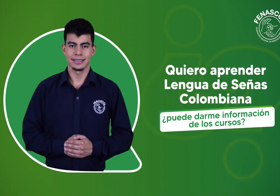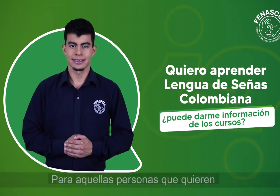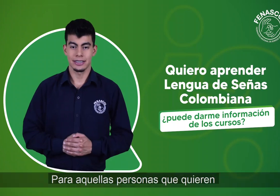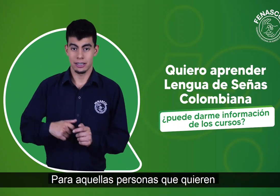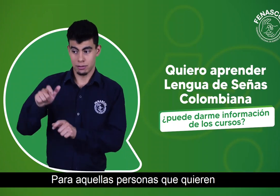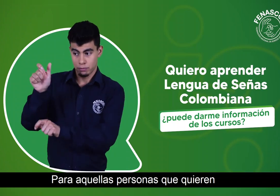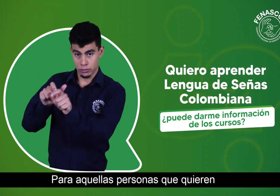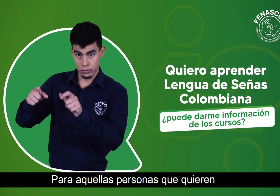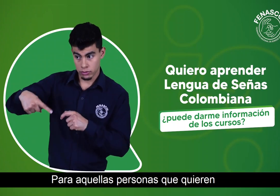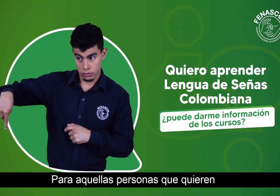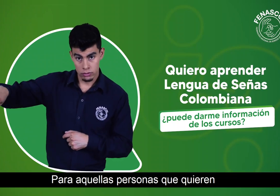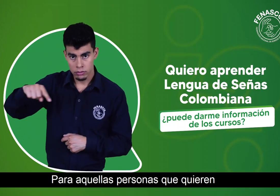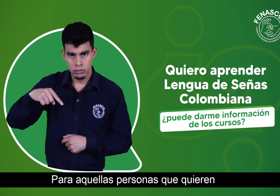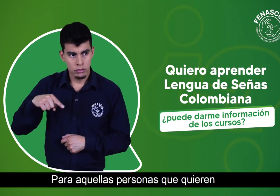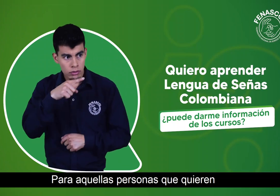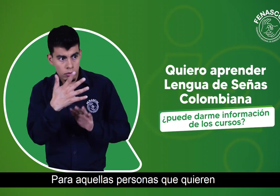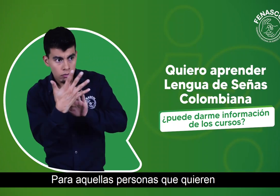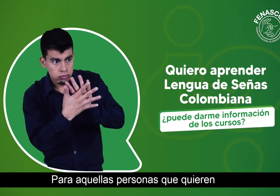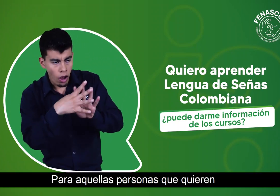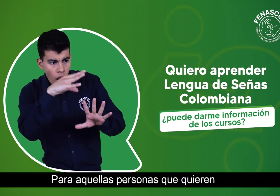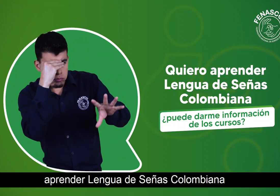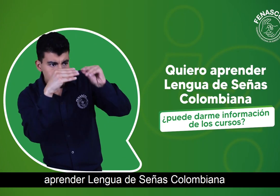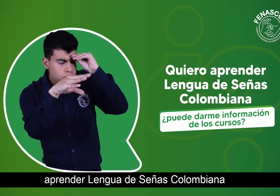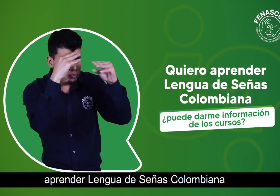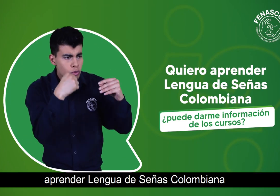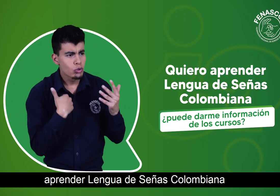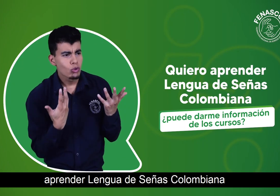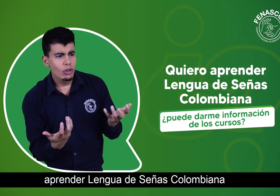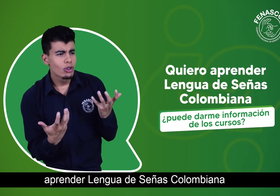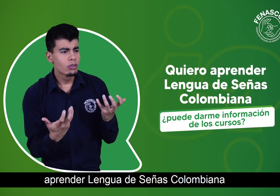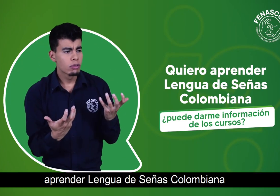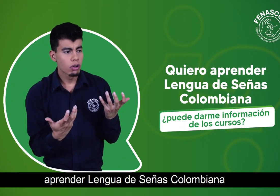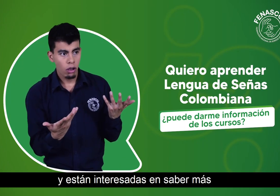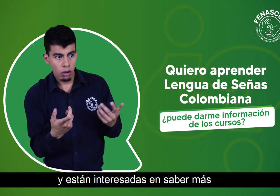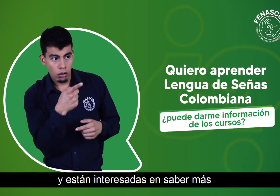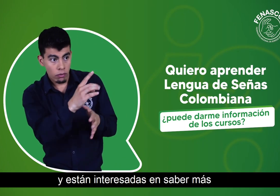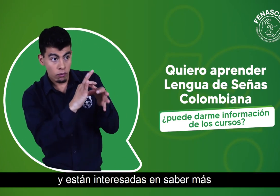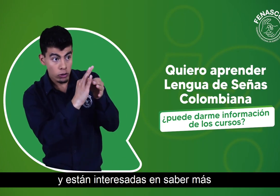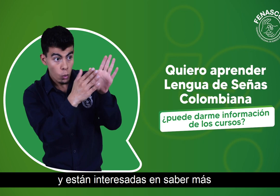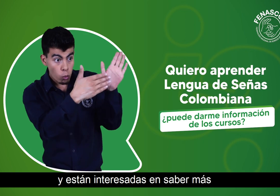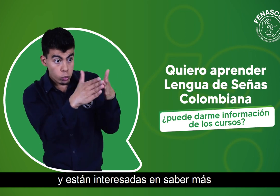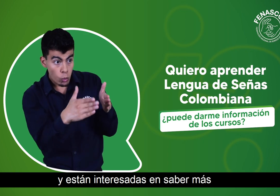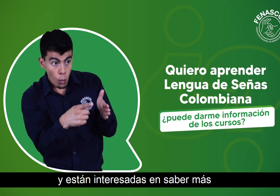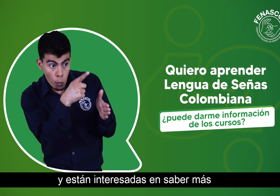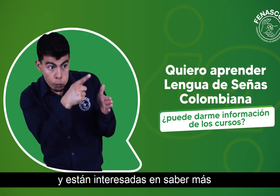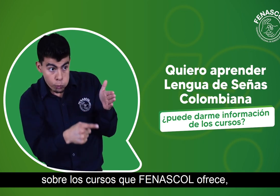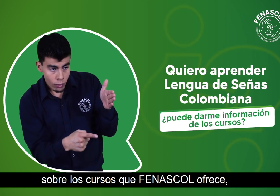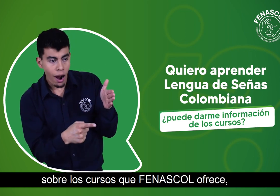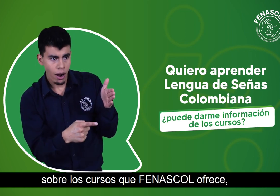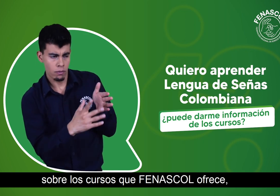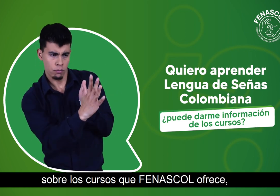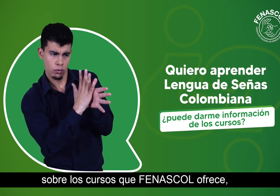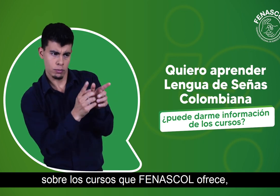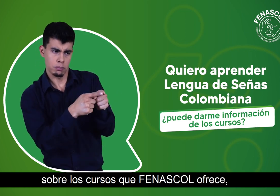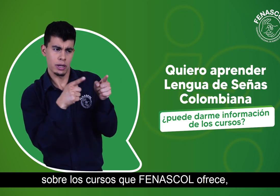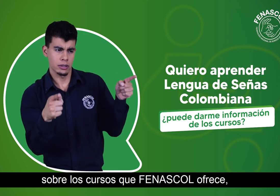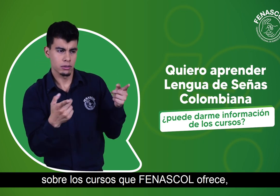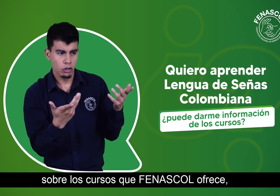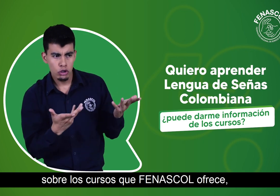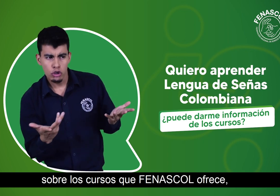Para aquellas personas que quieren aprender lengua de señas colombiana y están interesadas en saber más sobre los cursos que FENASCOL ofrece,